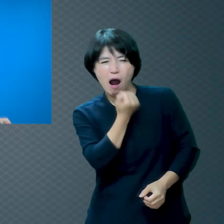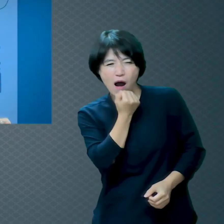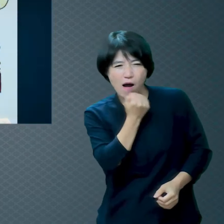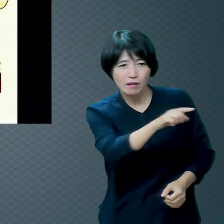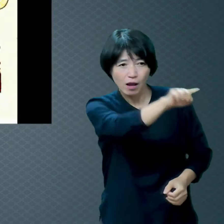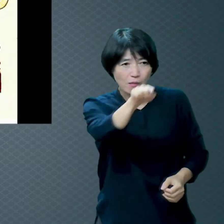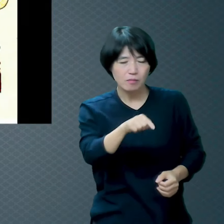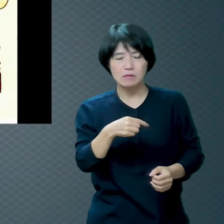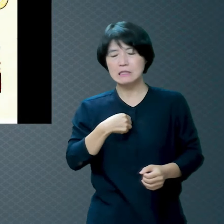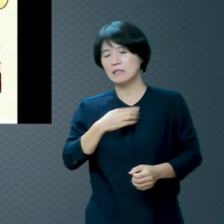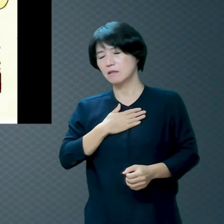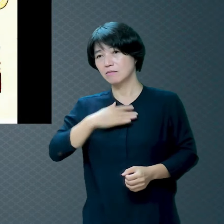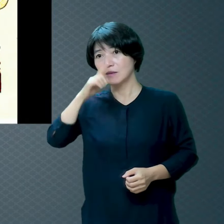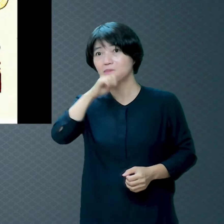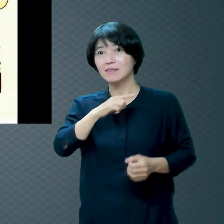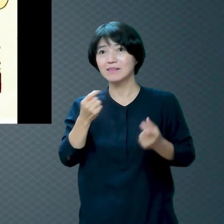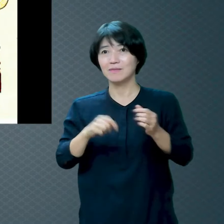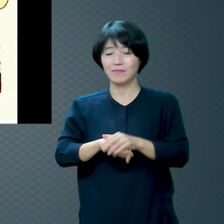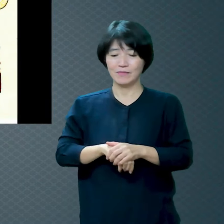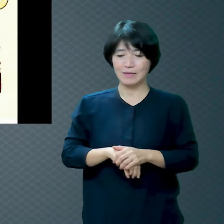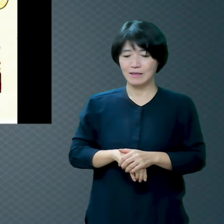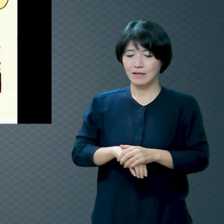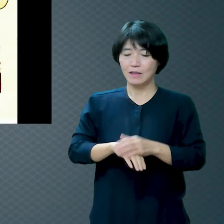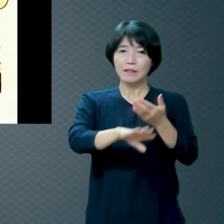남의 물건을 훔치기도 하고